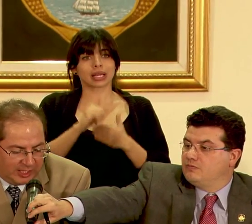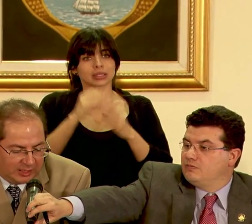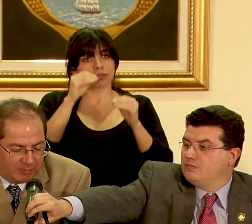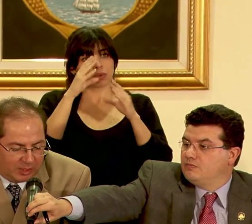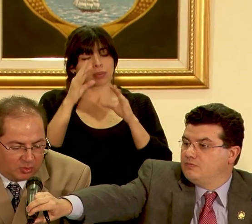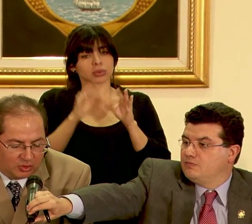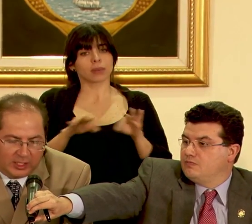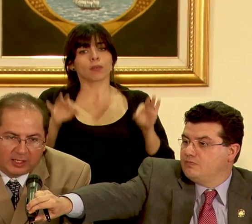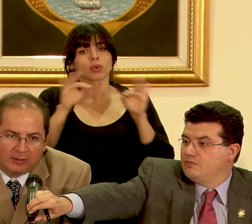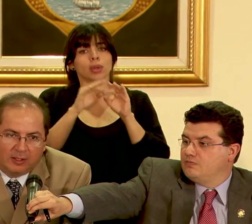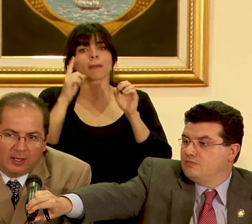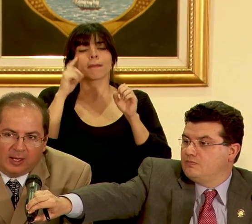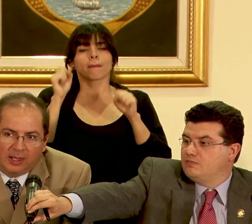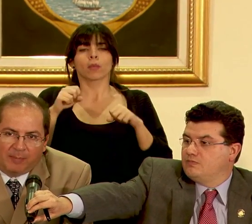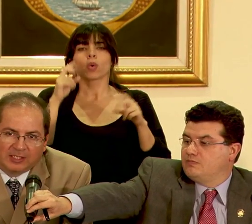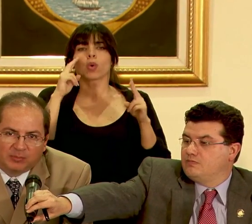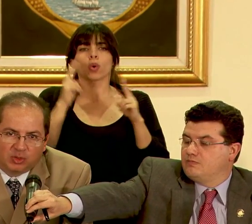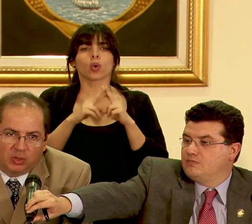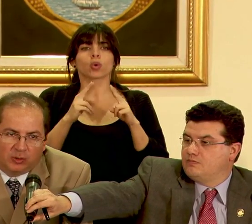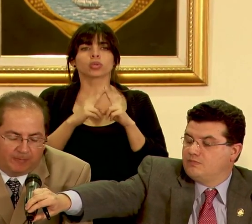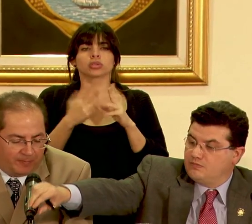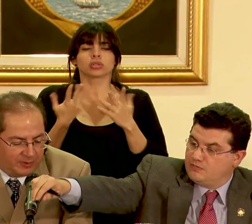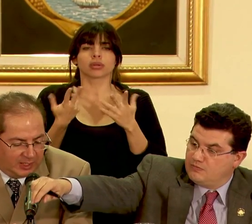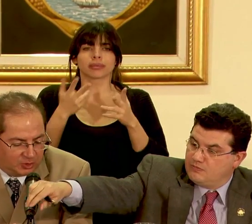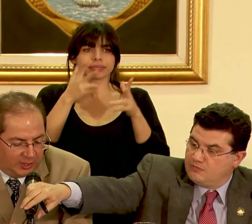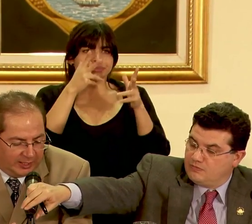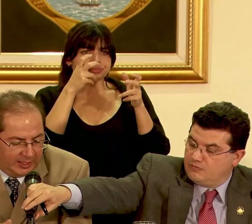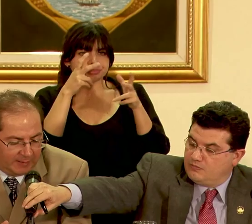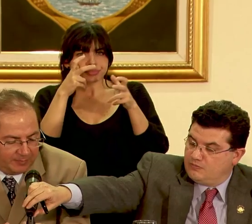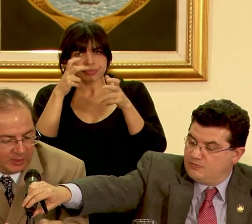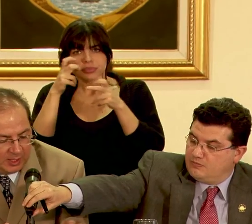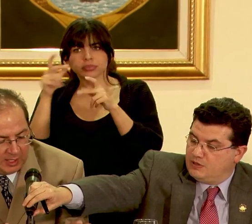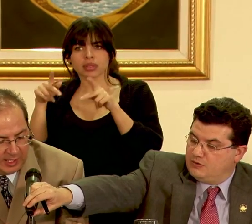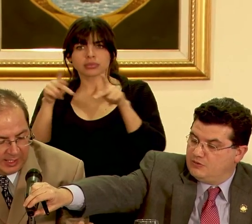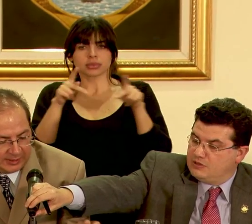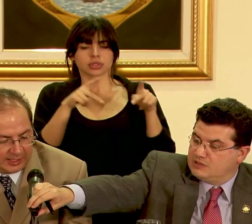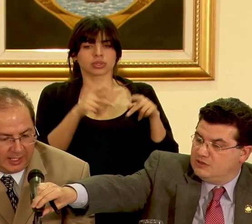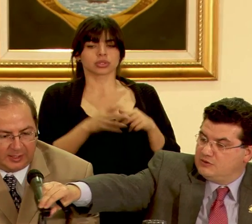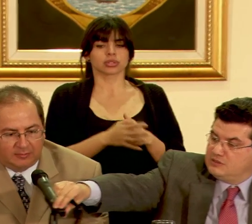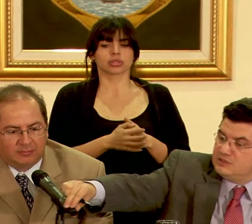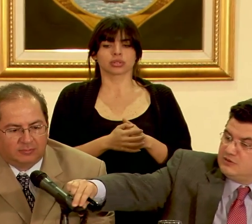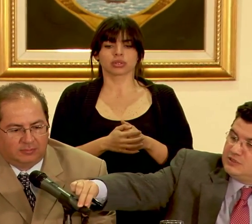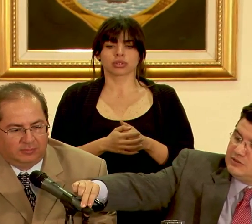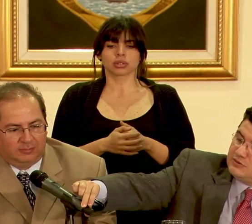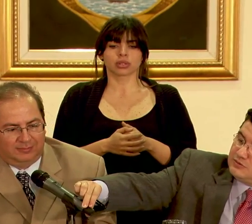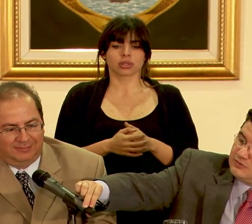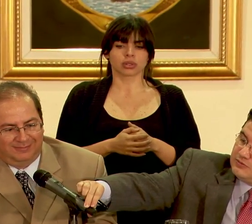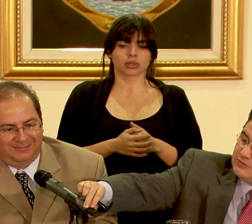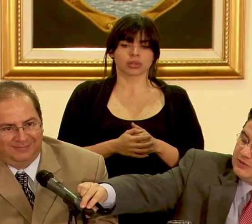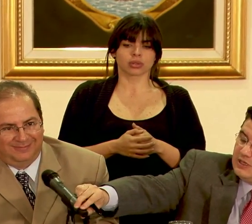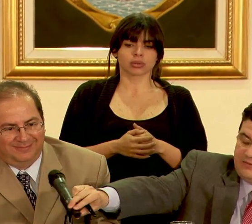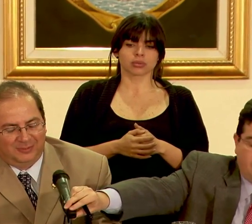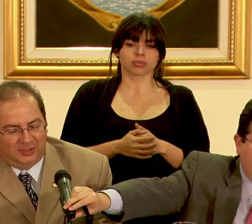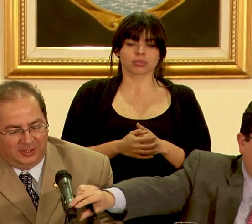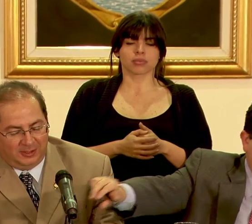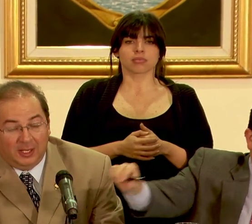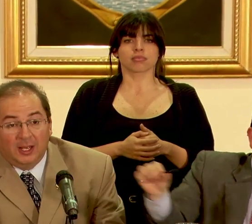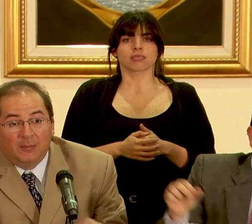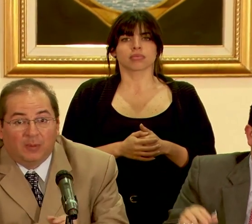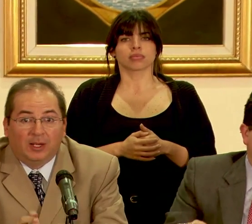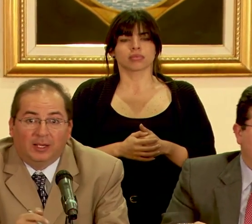importante para conocer la percepción de la ciudadanía perdón es que no te están oyendo ya